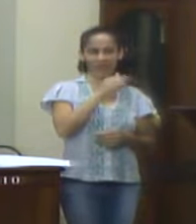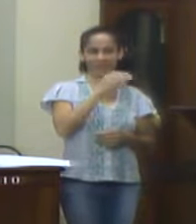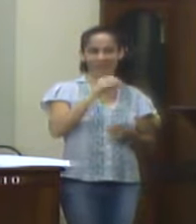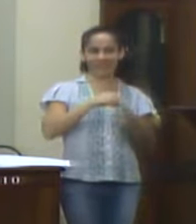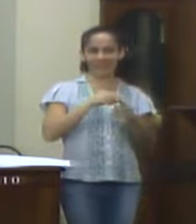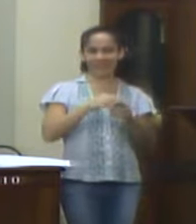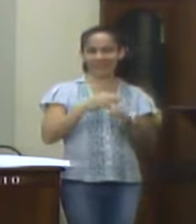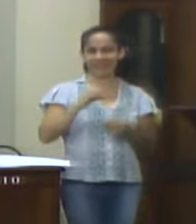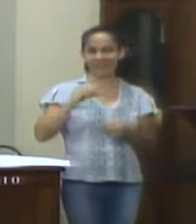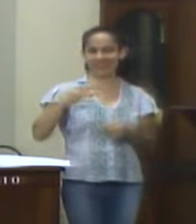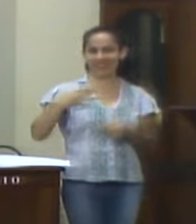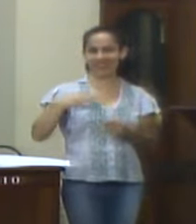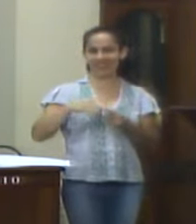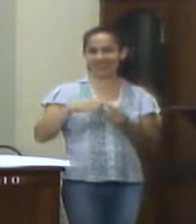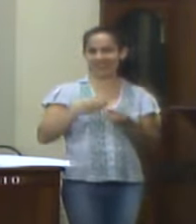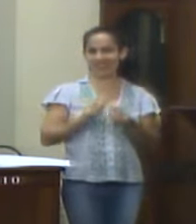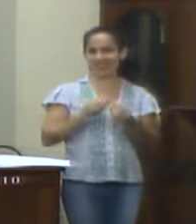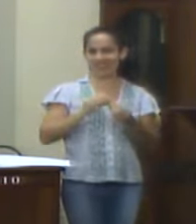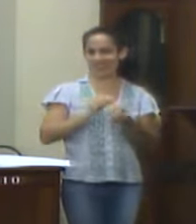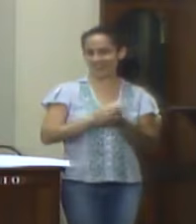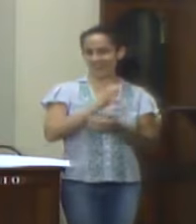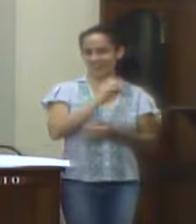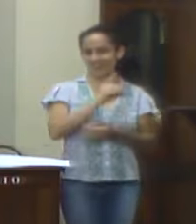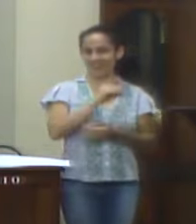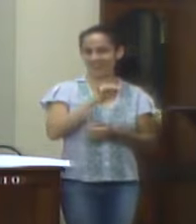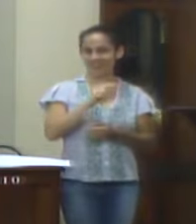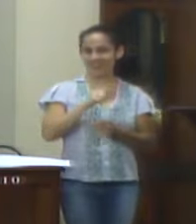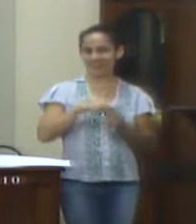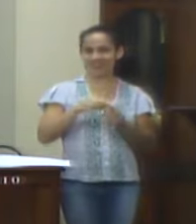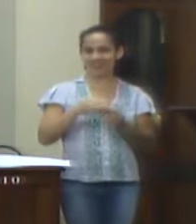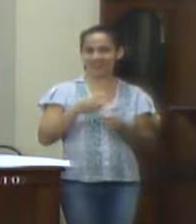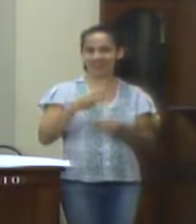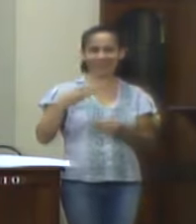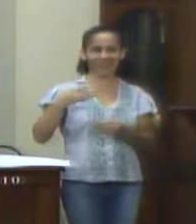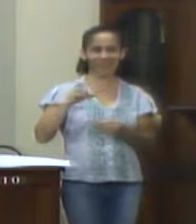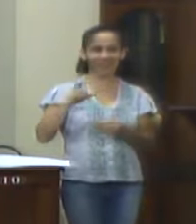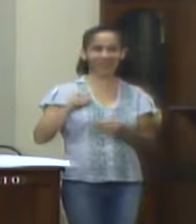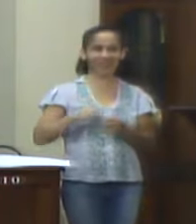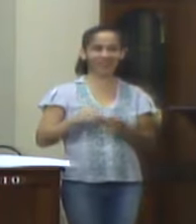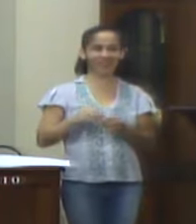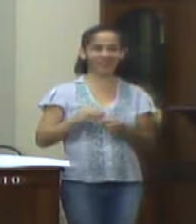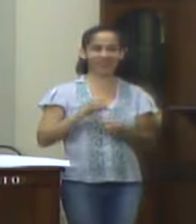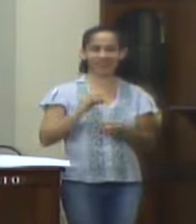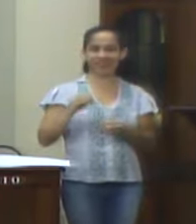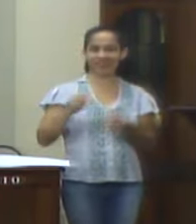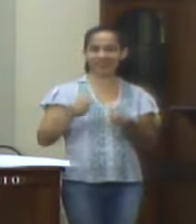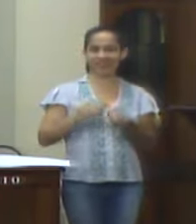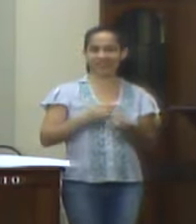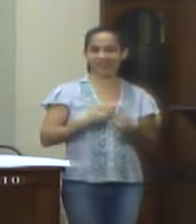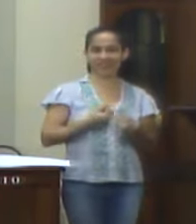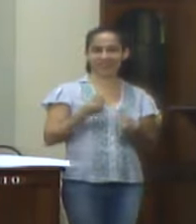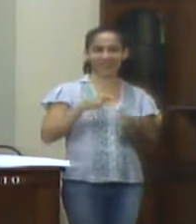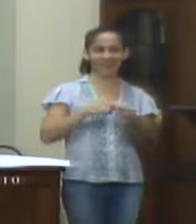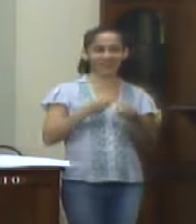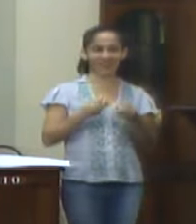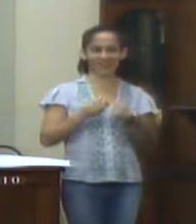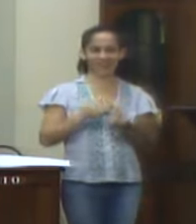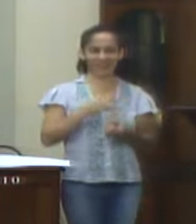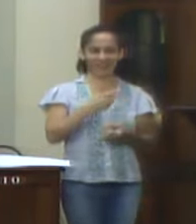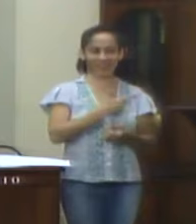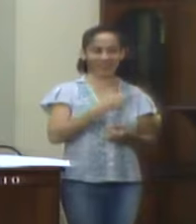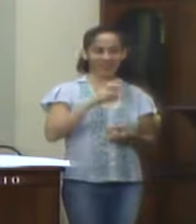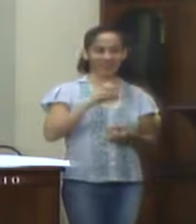-30-21-22, Código 3350-50-00, Valor 260 mil reais.